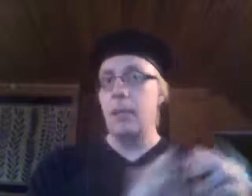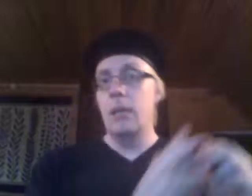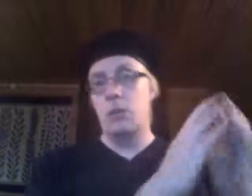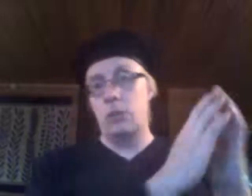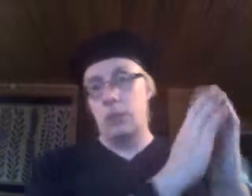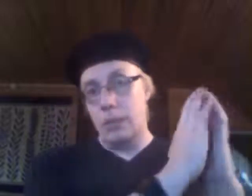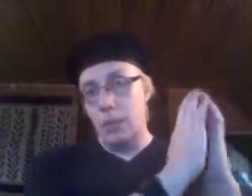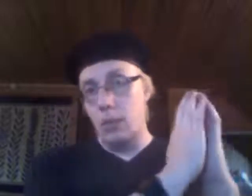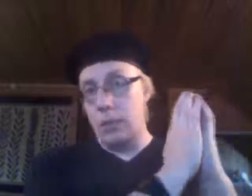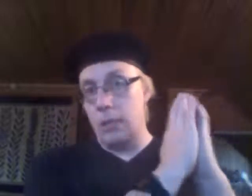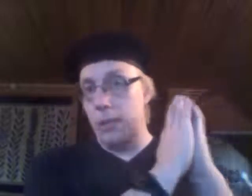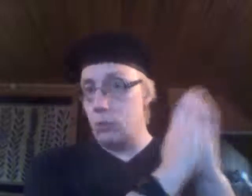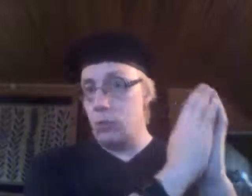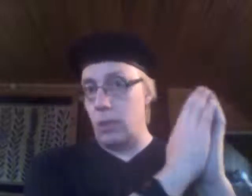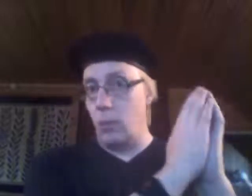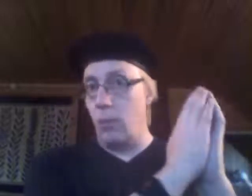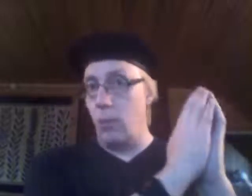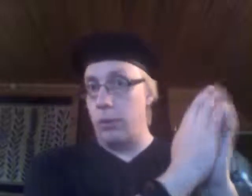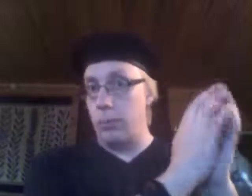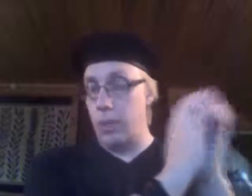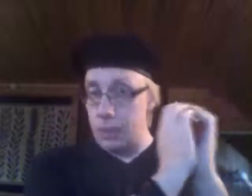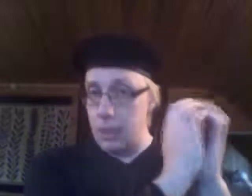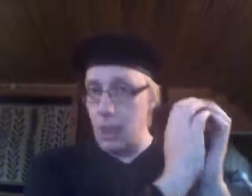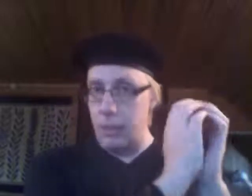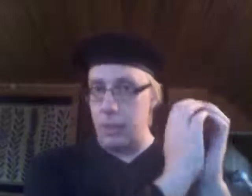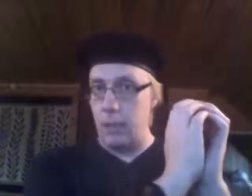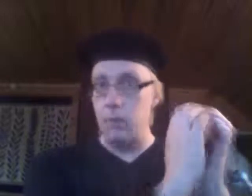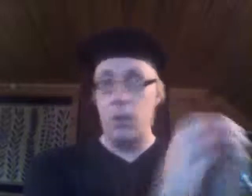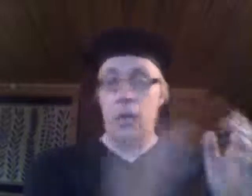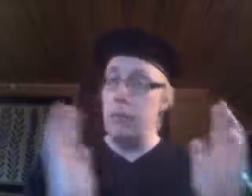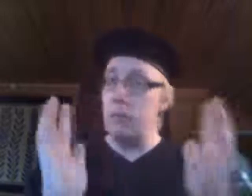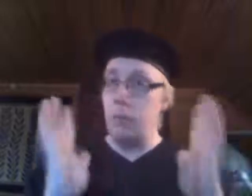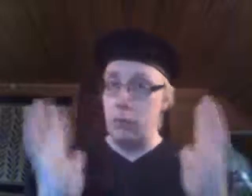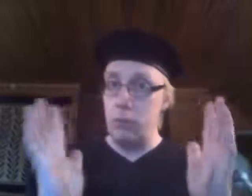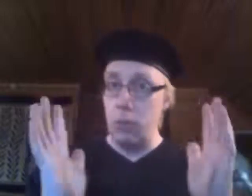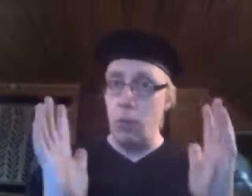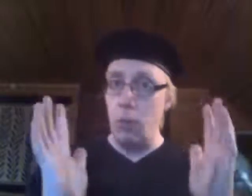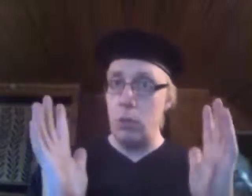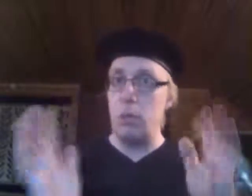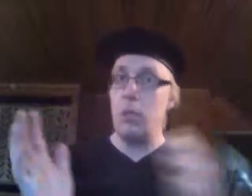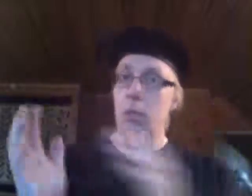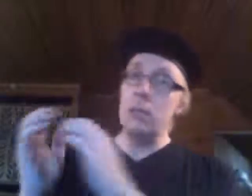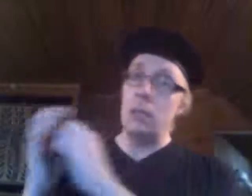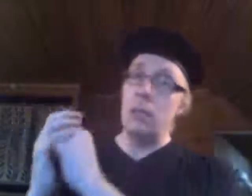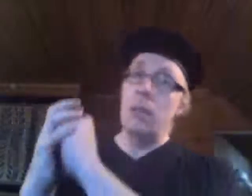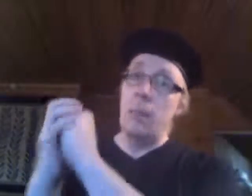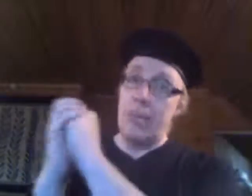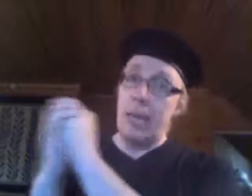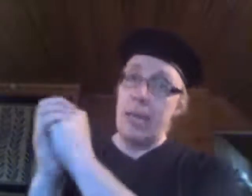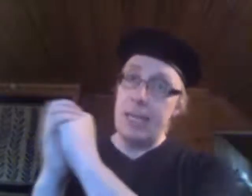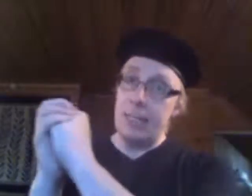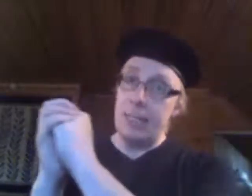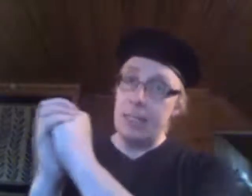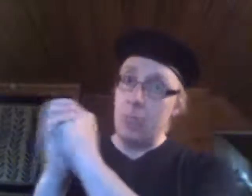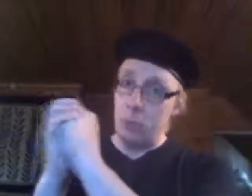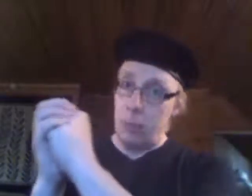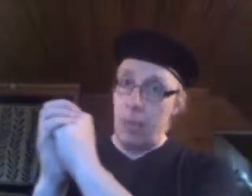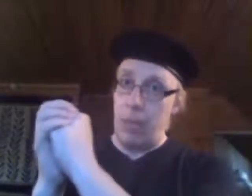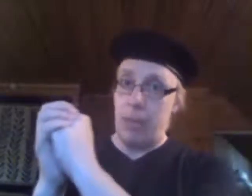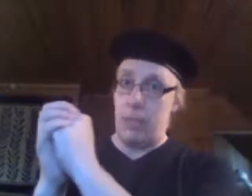koska se sanoi, se vastustaa kommunismia ja Stalinia. Eli se vastusti kommunismia, kansa päätti äänestää sitä, kun se pelkäsi